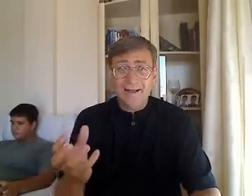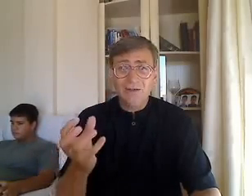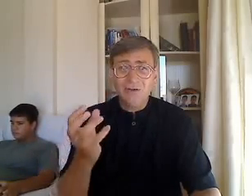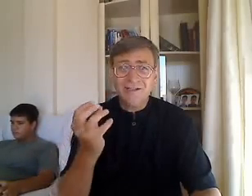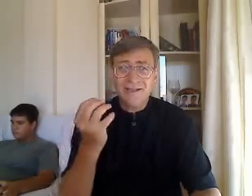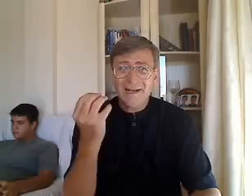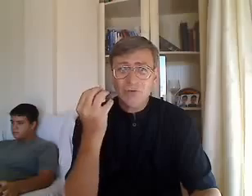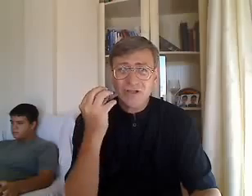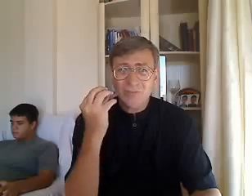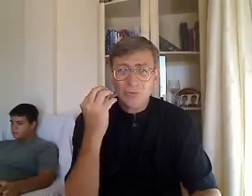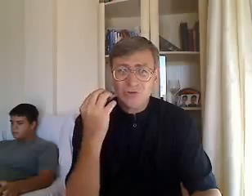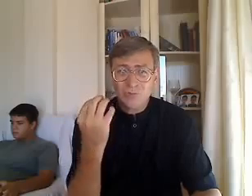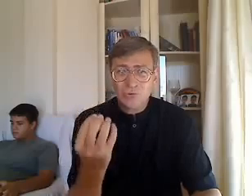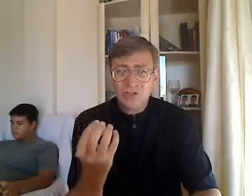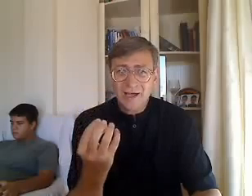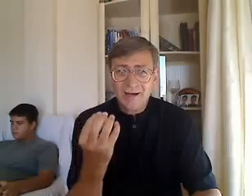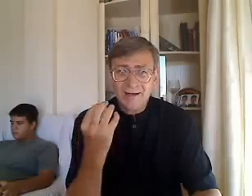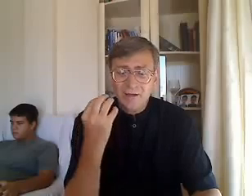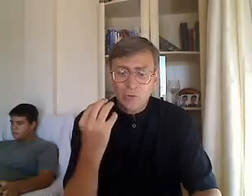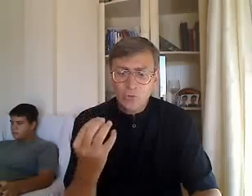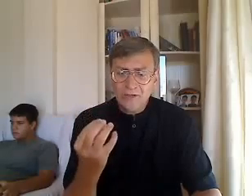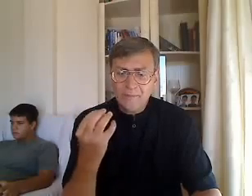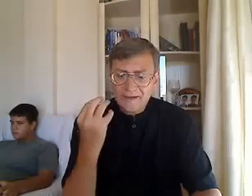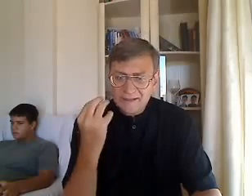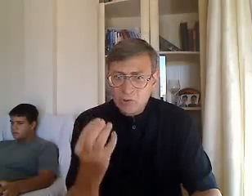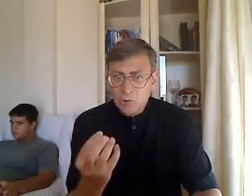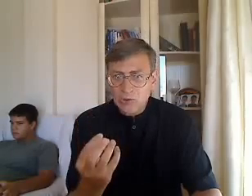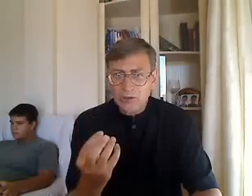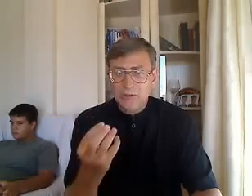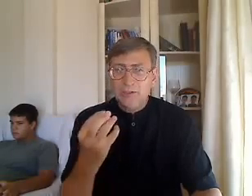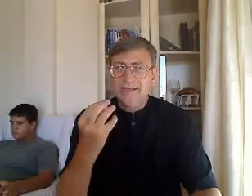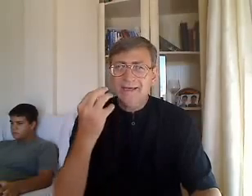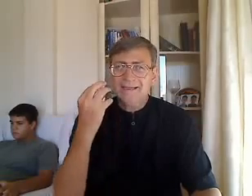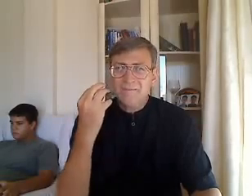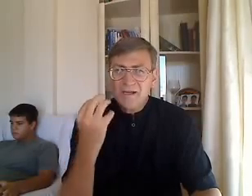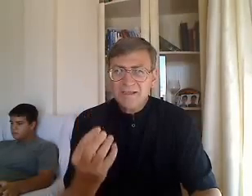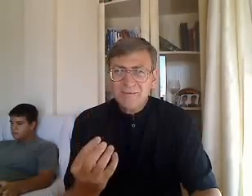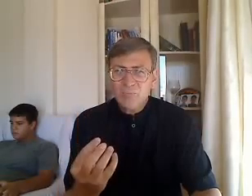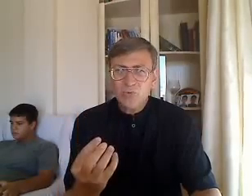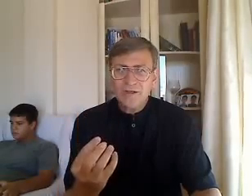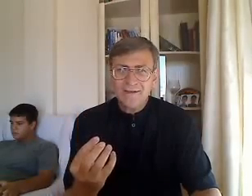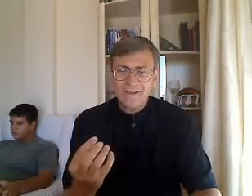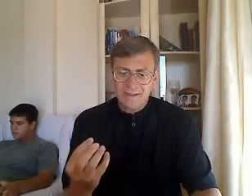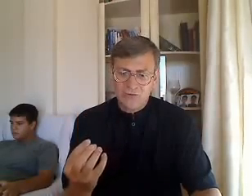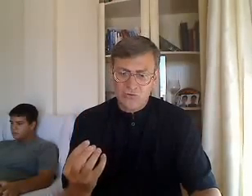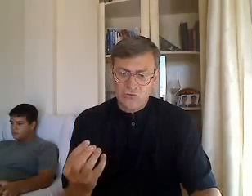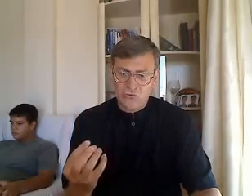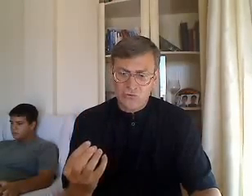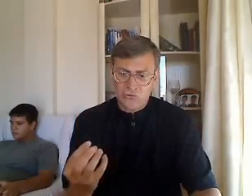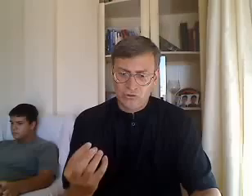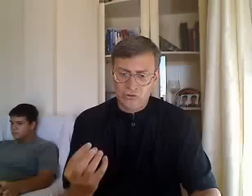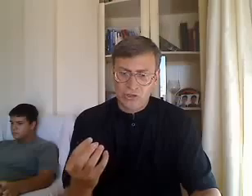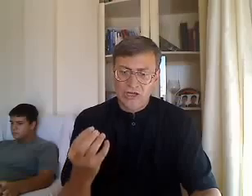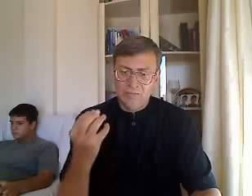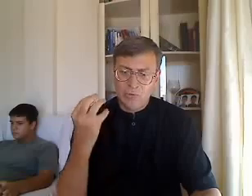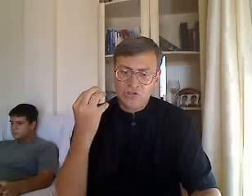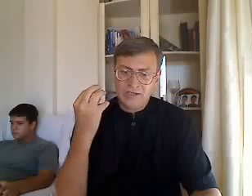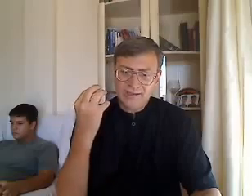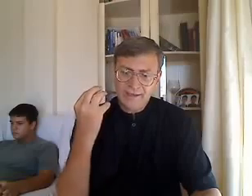Entonces, tenemos que buscar una persona que es más importante que todos. Buscat